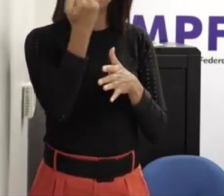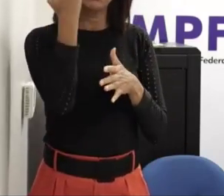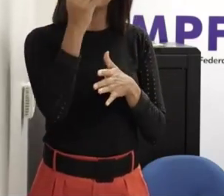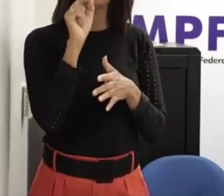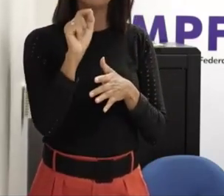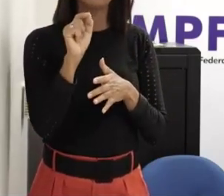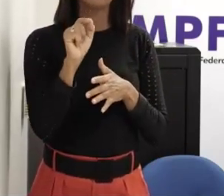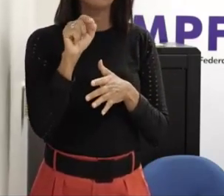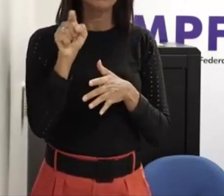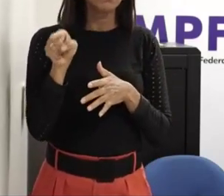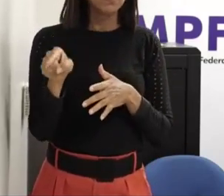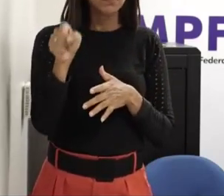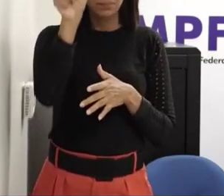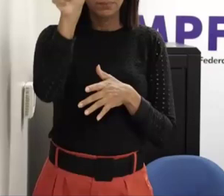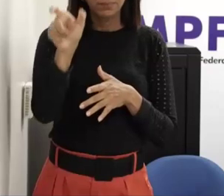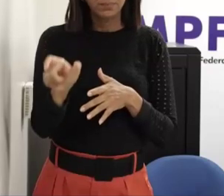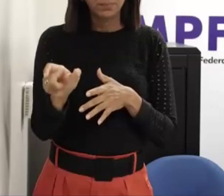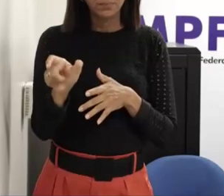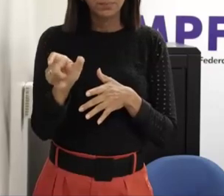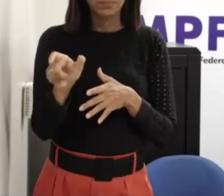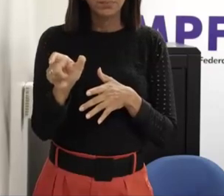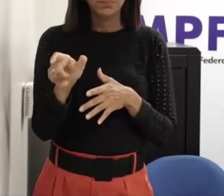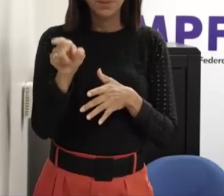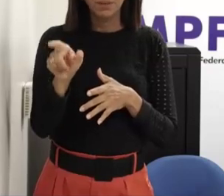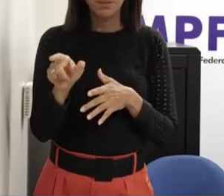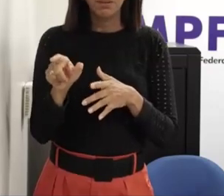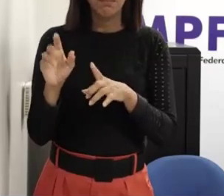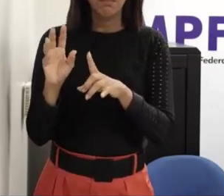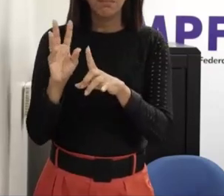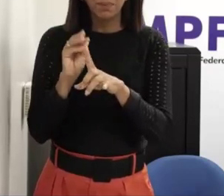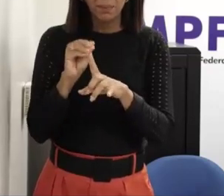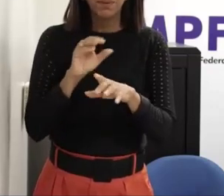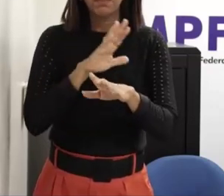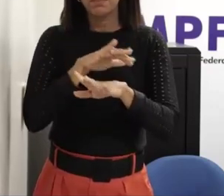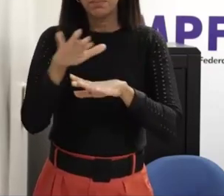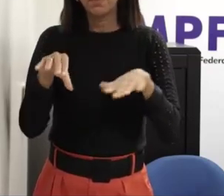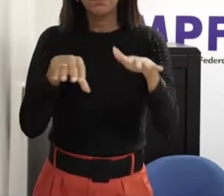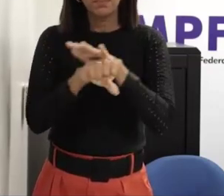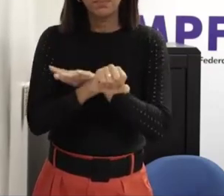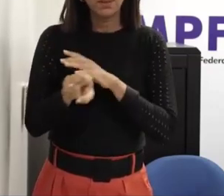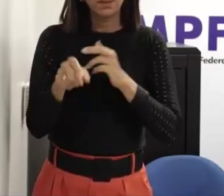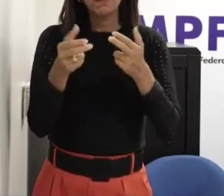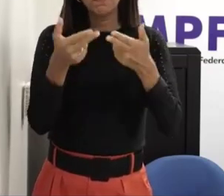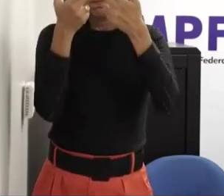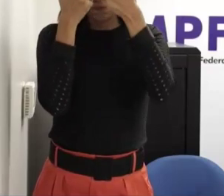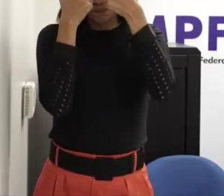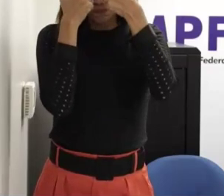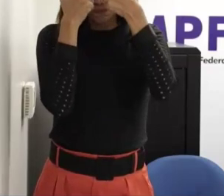vítima de abuso né tem muito estudo que mostra que pessoas que tiveram um trauma sexual